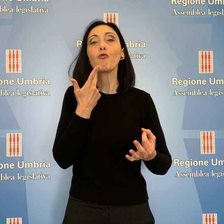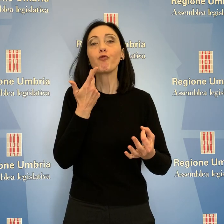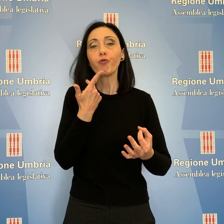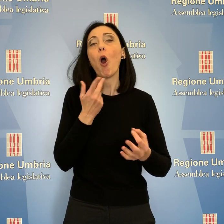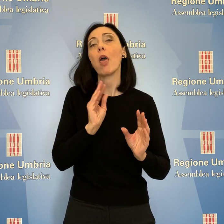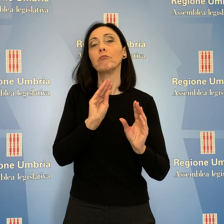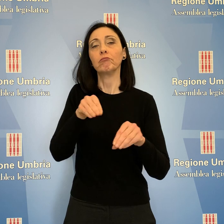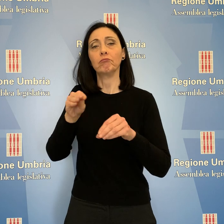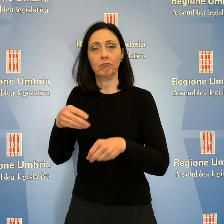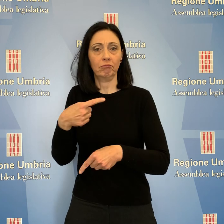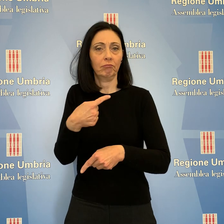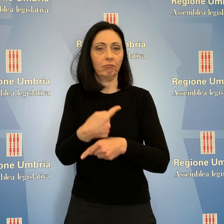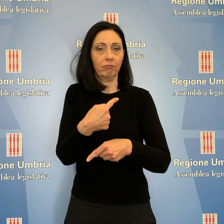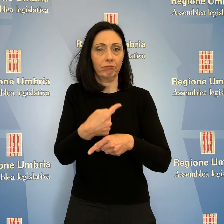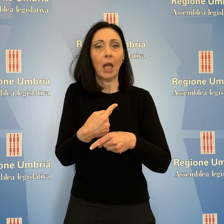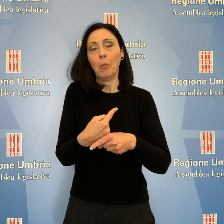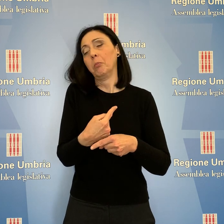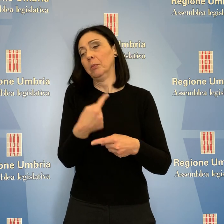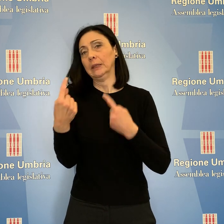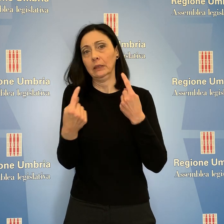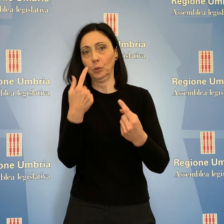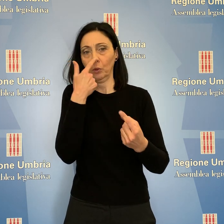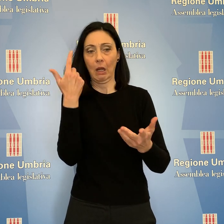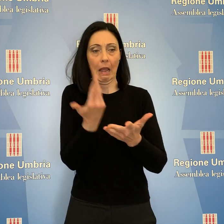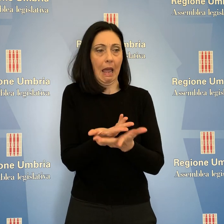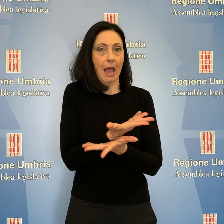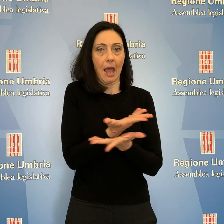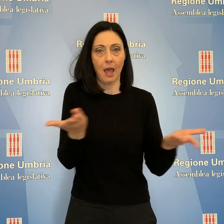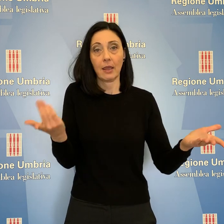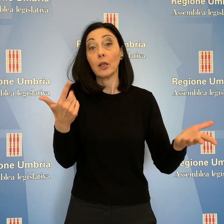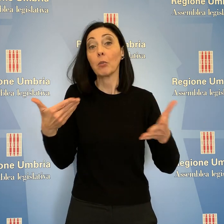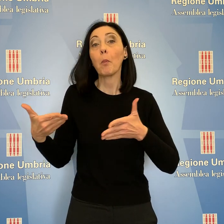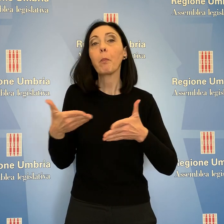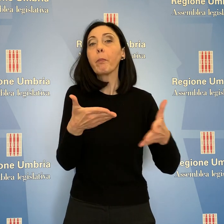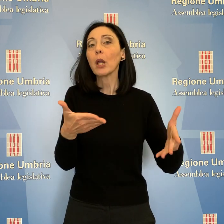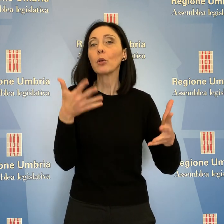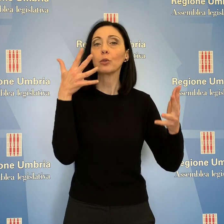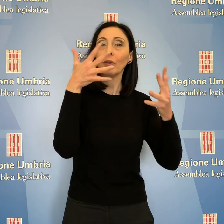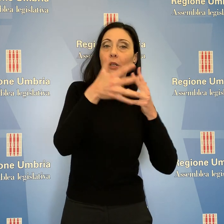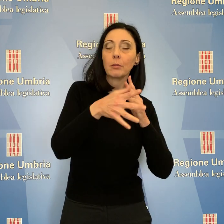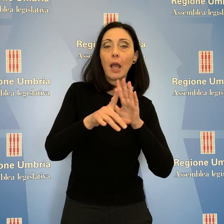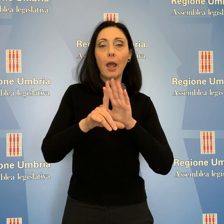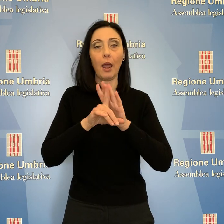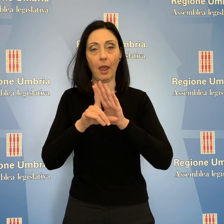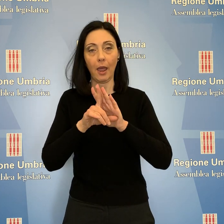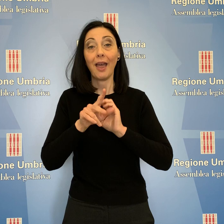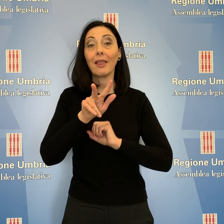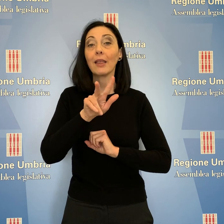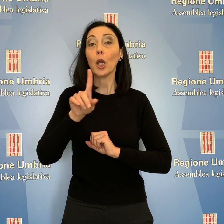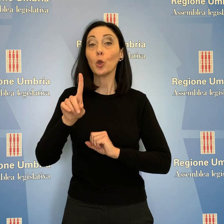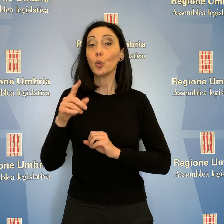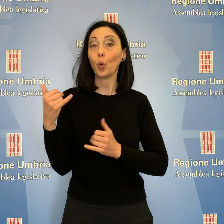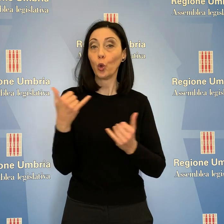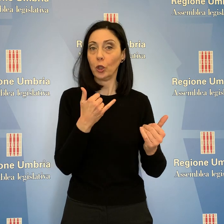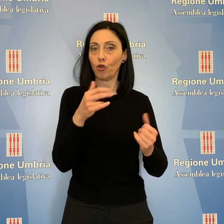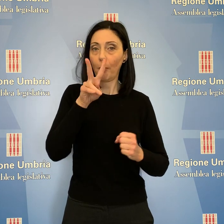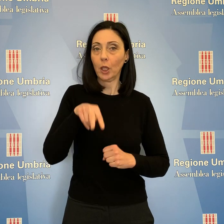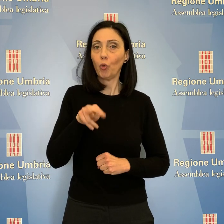in un contesto di utilità pubblica e con un percorso di trasparenza e legalità. Entro il 31 dicembre 2021 verranno